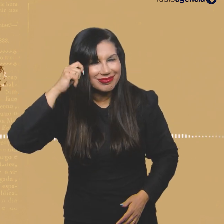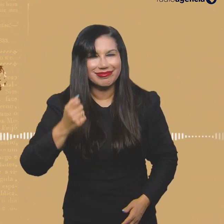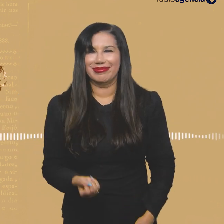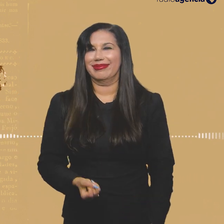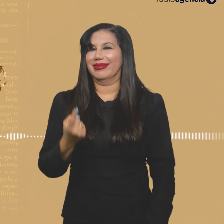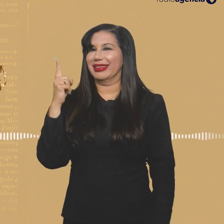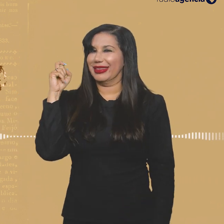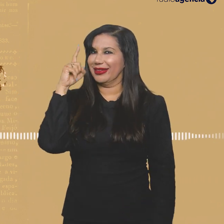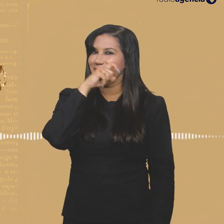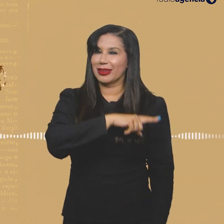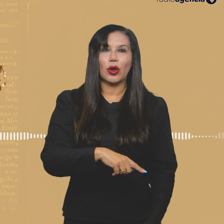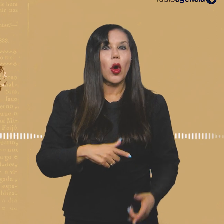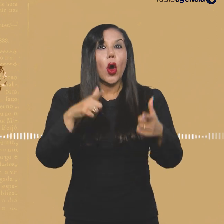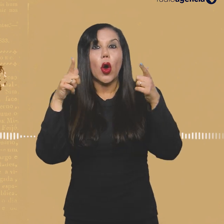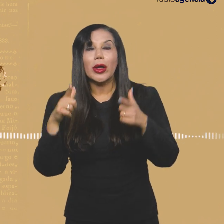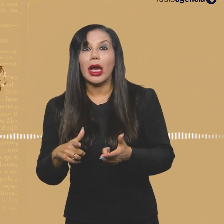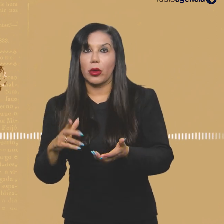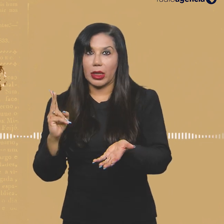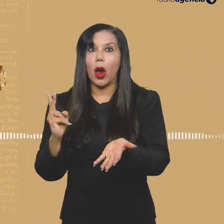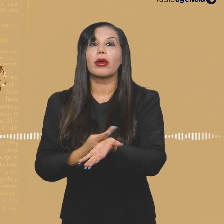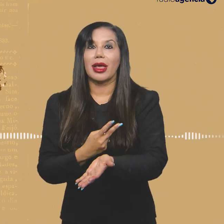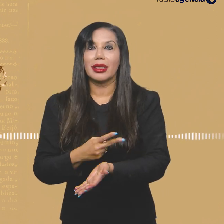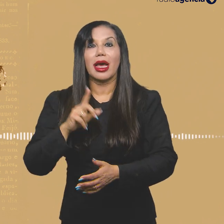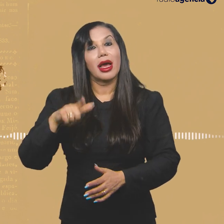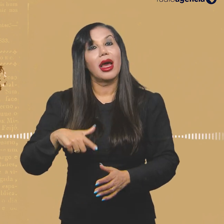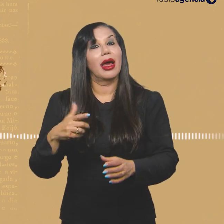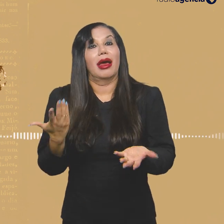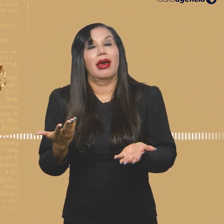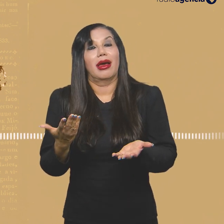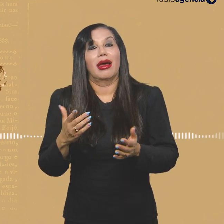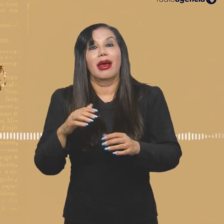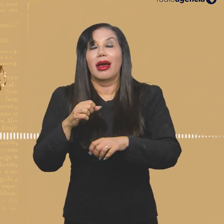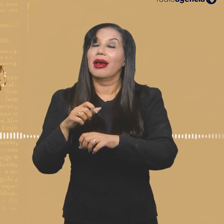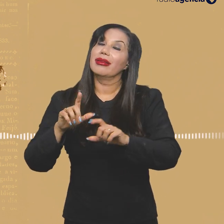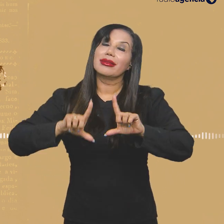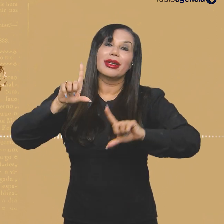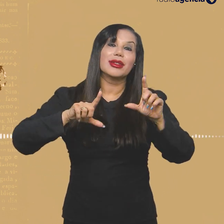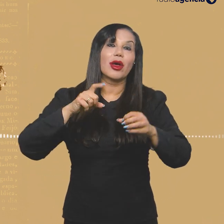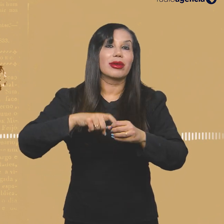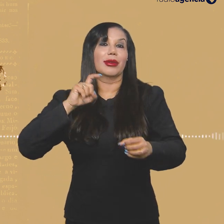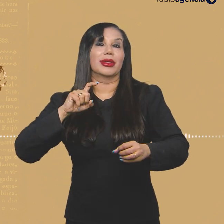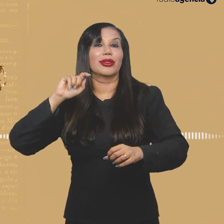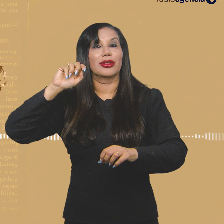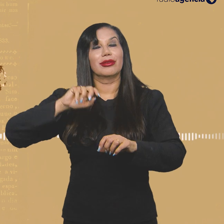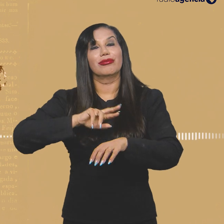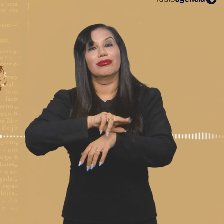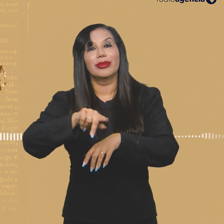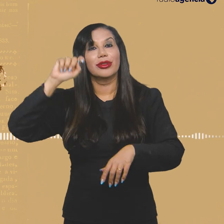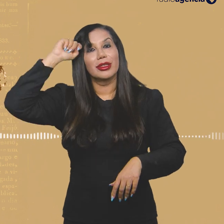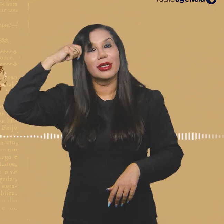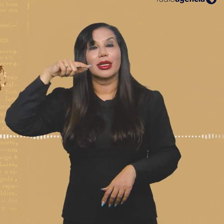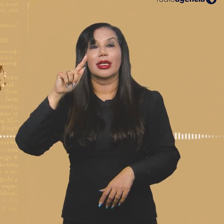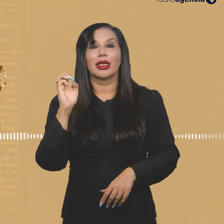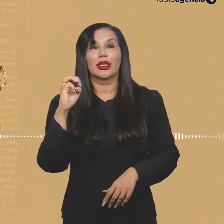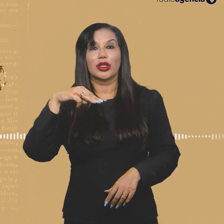feita por uma pessoa negra. Os únicos locais onde isso acontece mais frequentes são esses canais de mídia negra, né? O